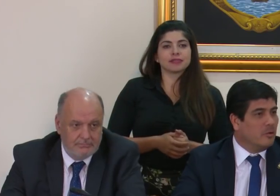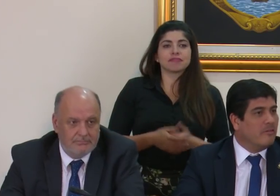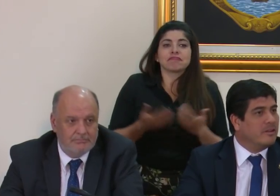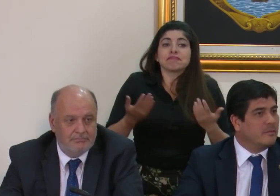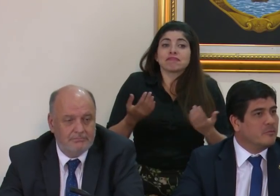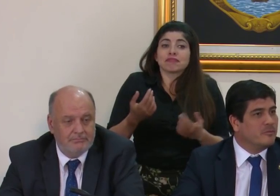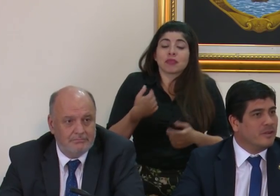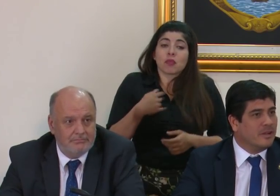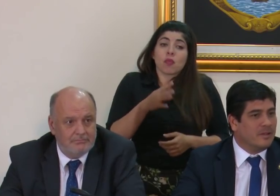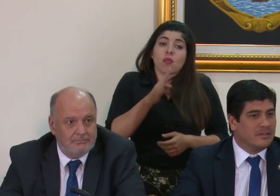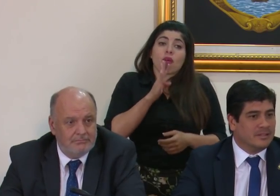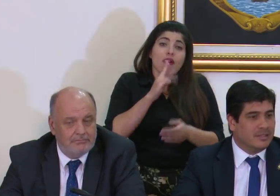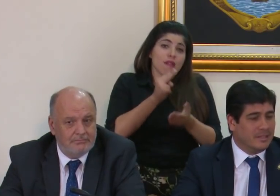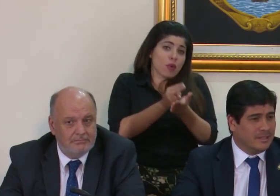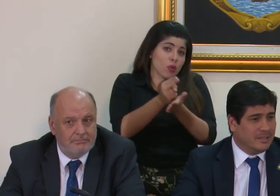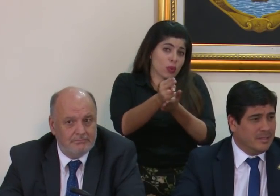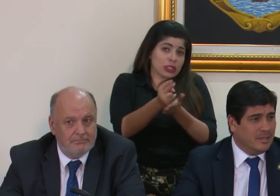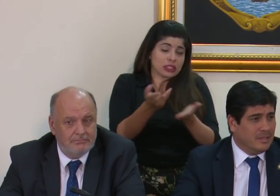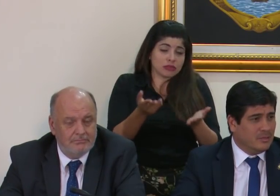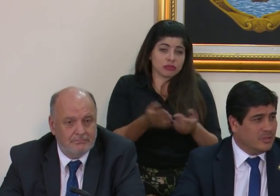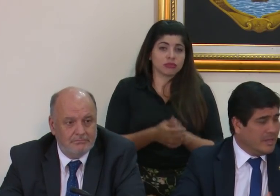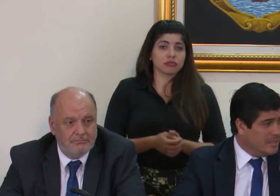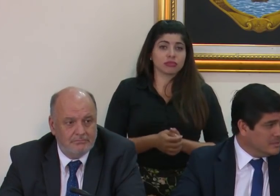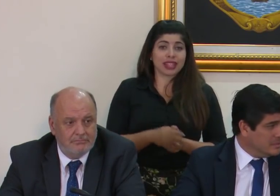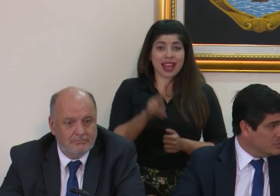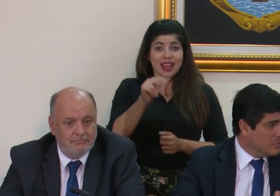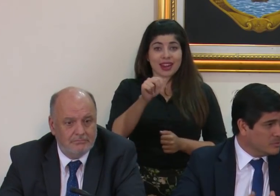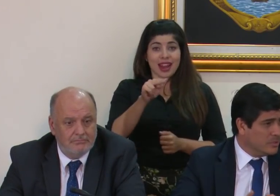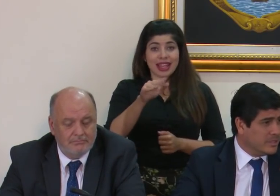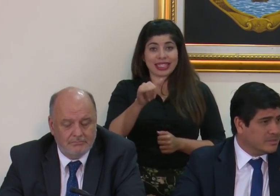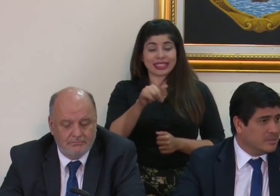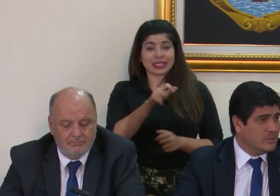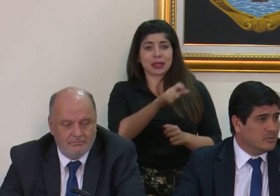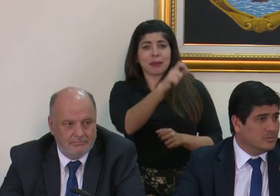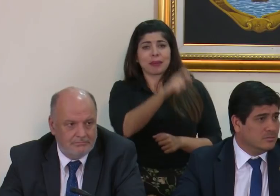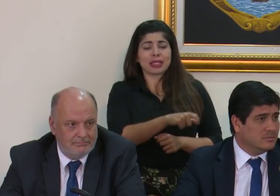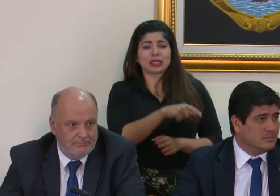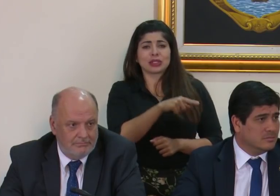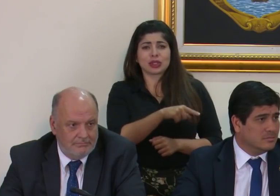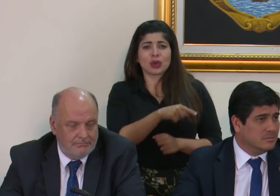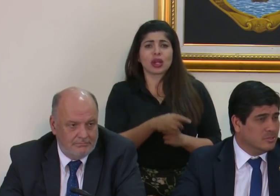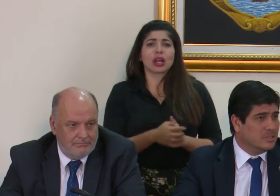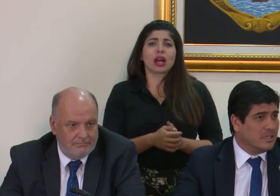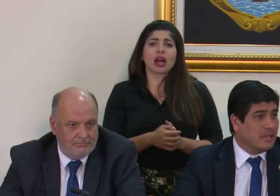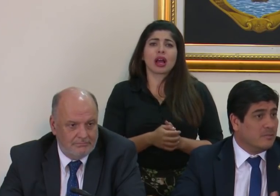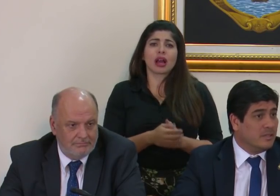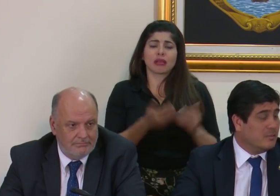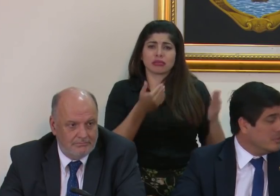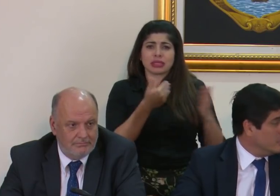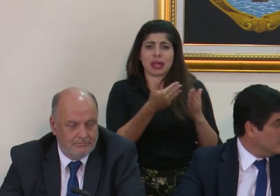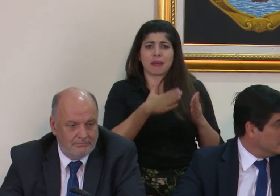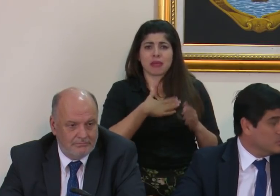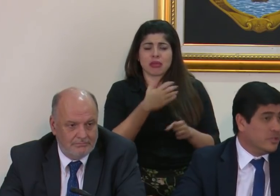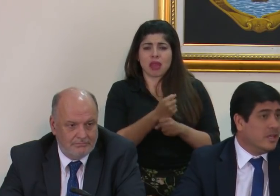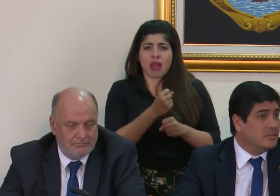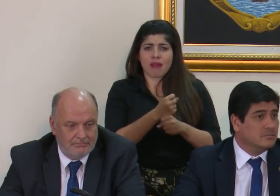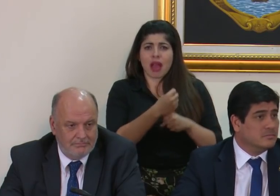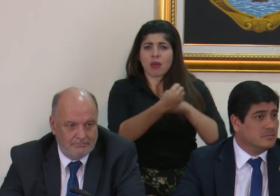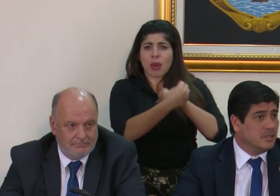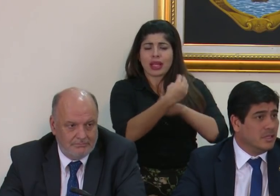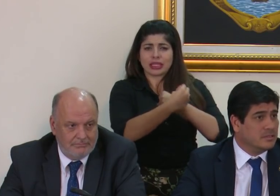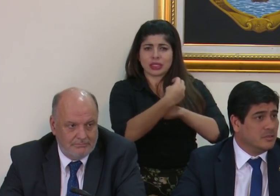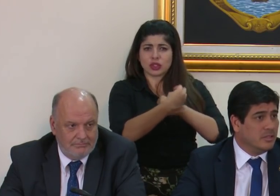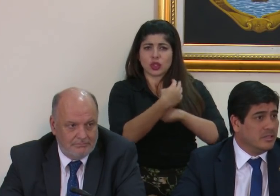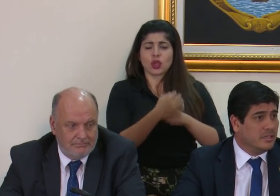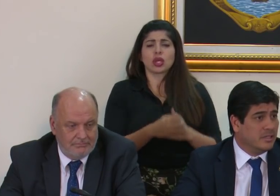le voy a hablar también muy francamente, doña Nancy es una persona que ha sido muy cercana a mí en cuanto a asesoría